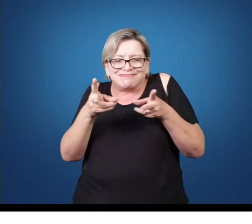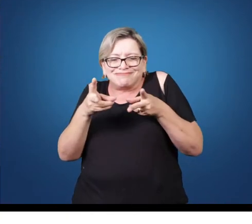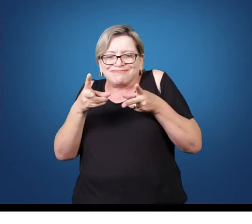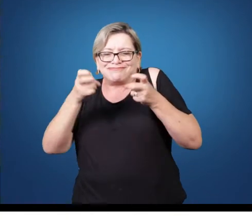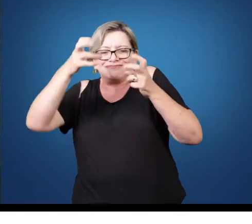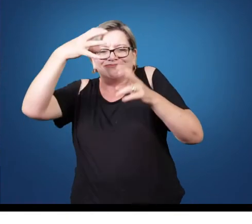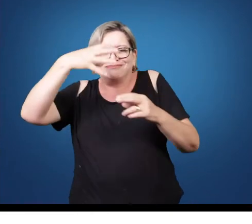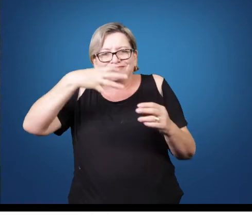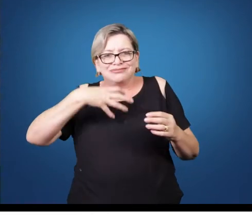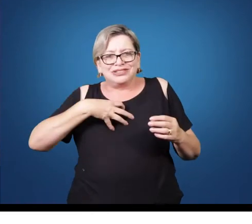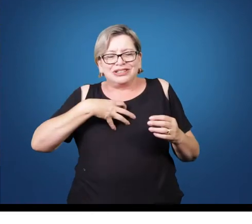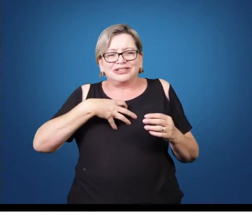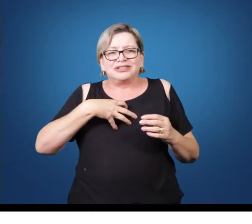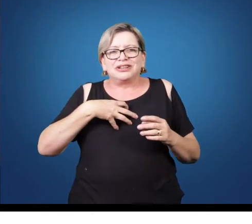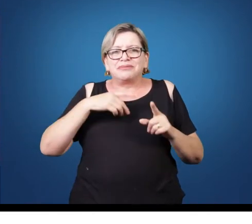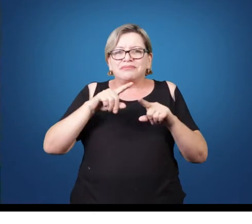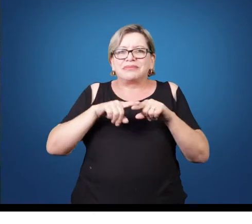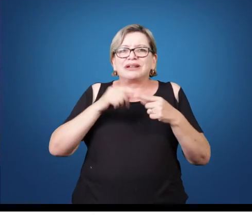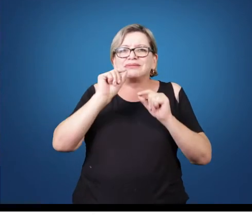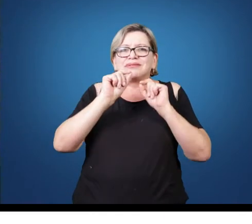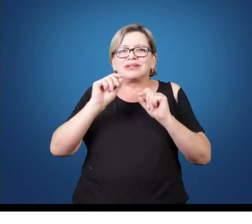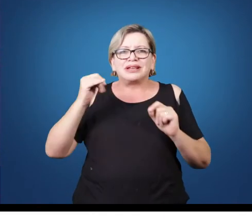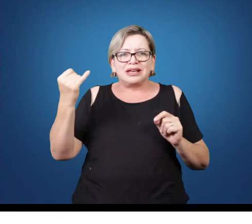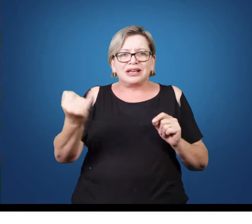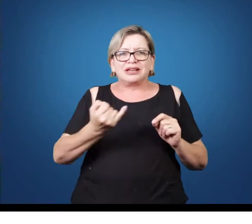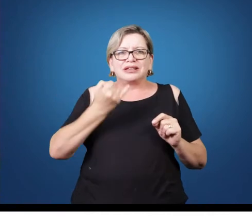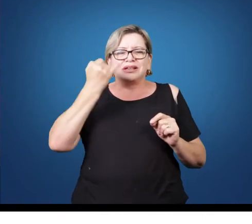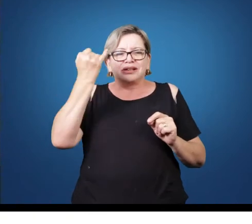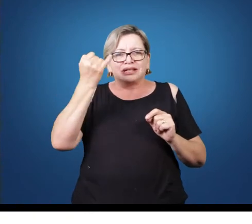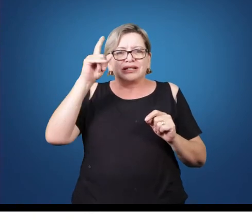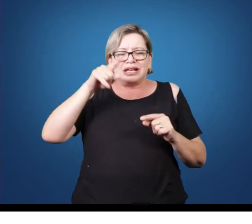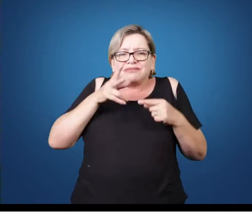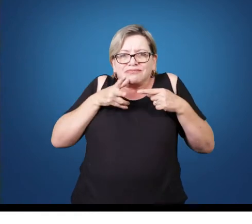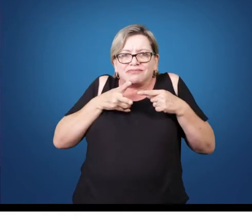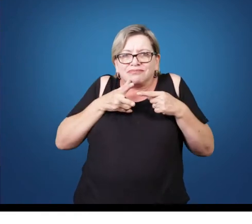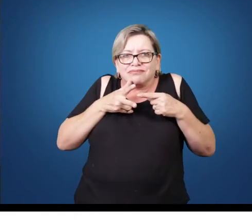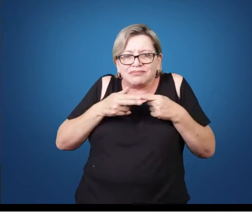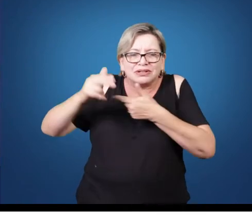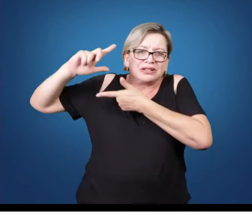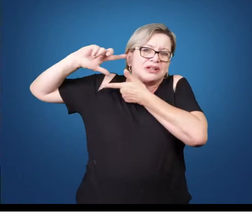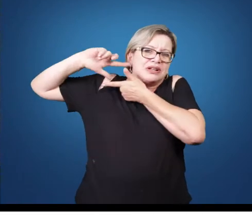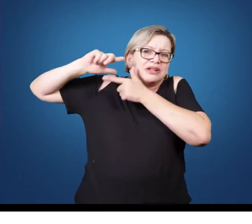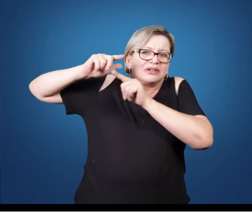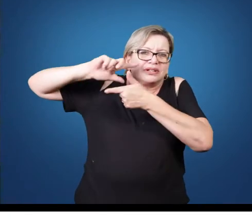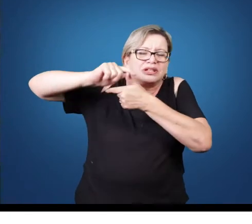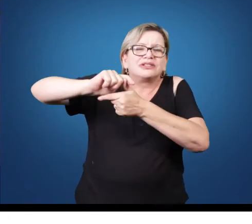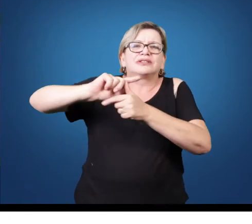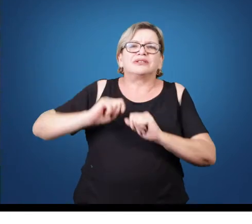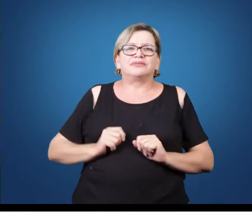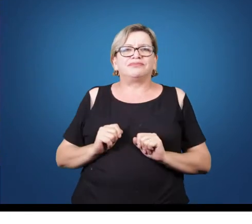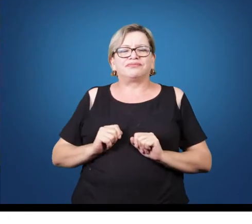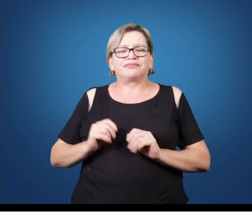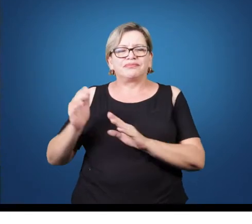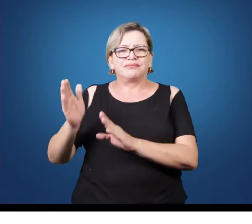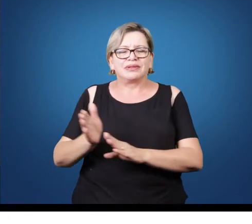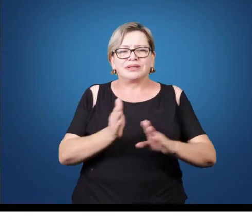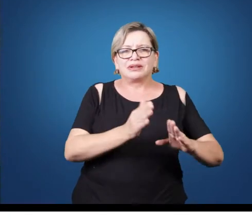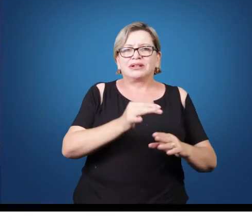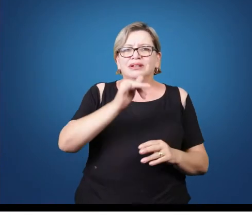comuns do século XX. e, claro, o mais importante é a ruptura com a tradição, com o sistema tonal e com a forma. Então, o primeiro que eu cito aqui